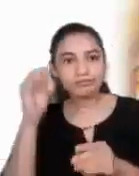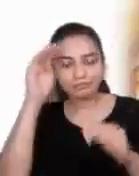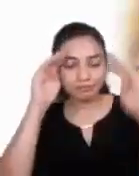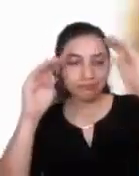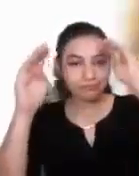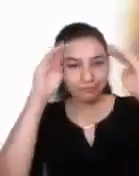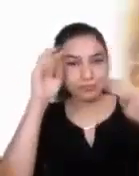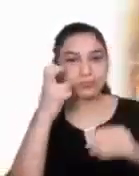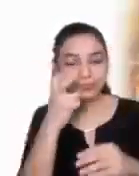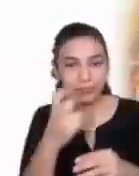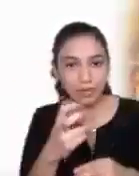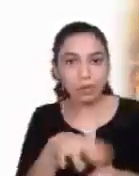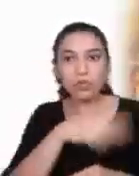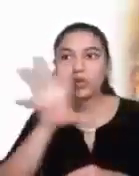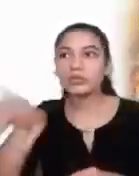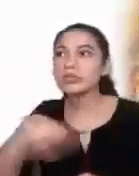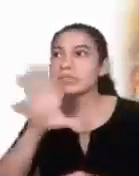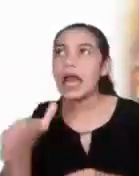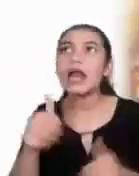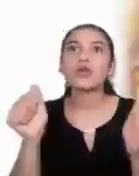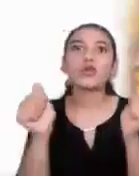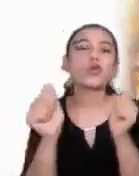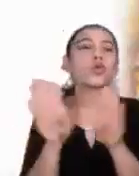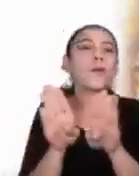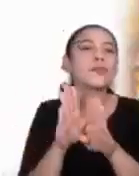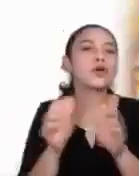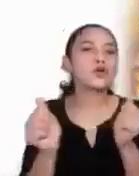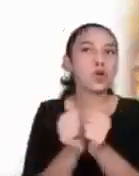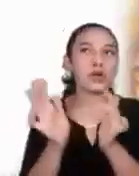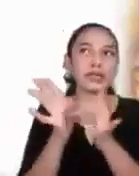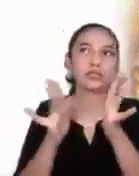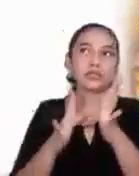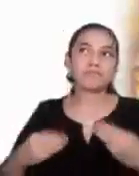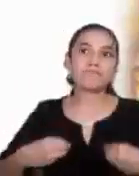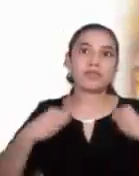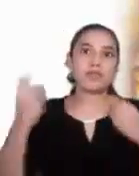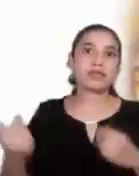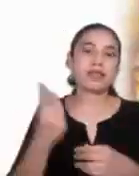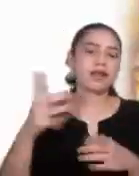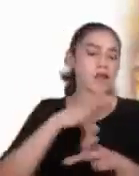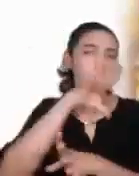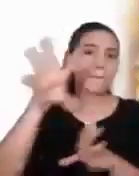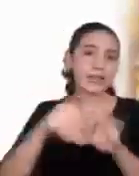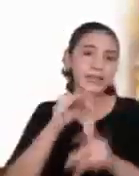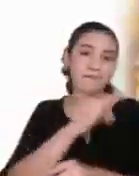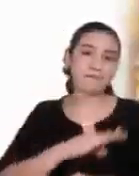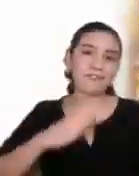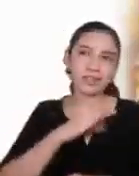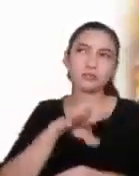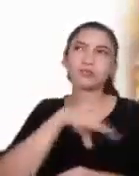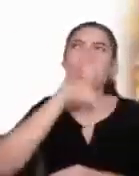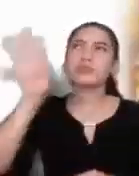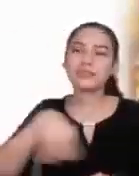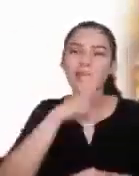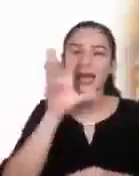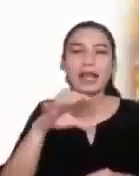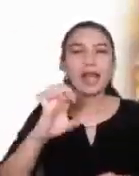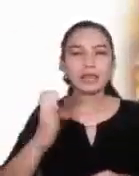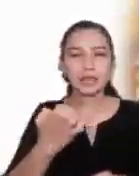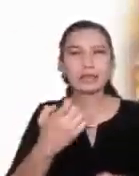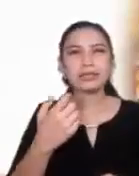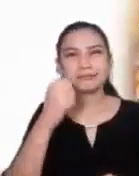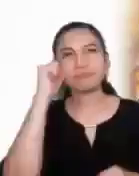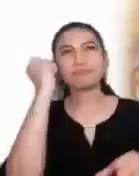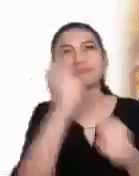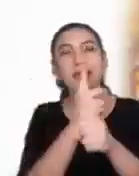que nos hace falta para encontrar una vida verdadera y plena. Entonces, escuchemos las palabras amorosas de